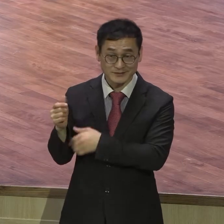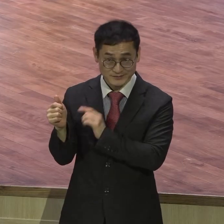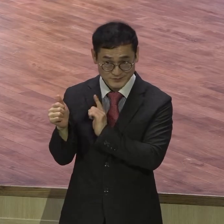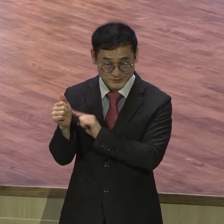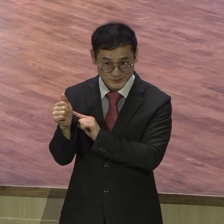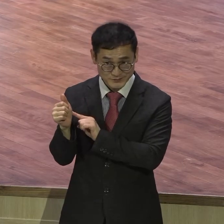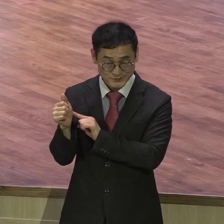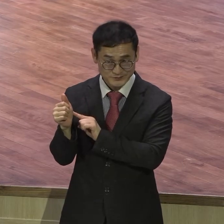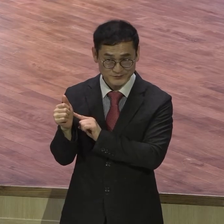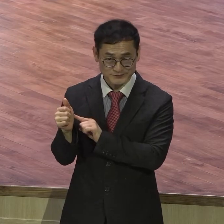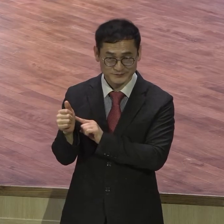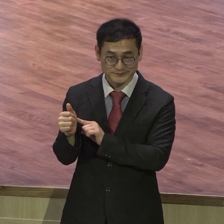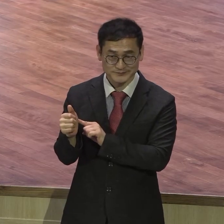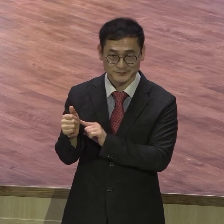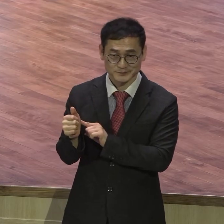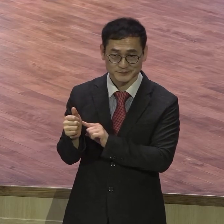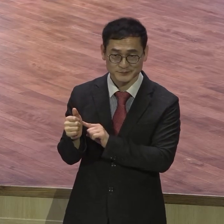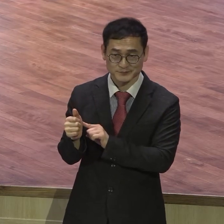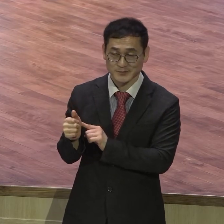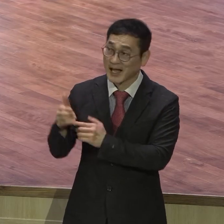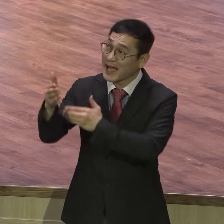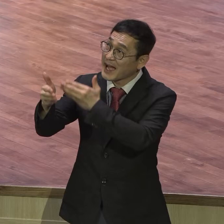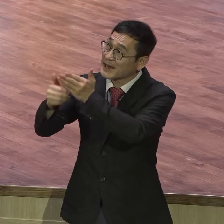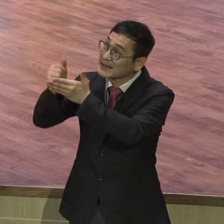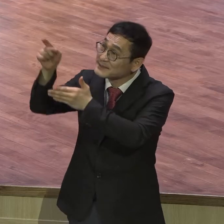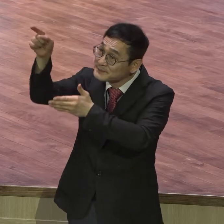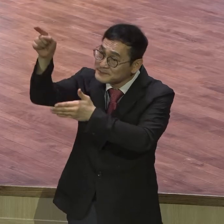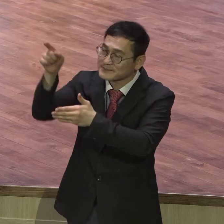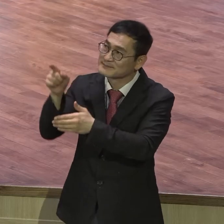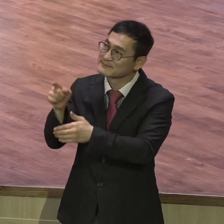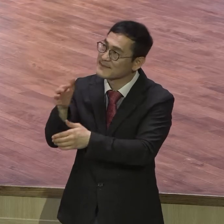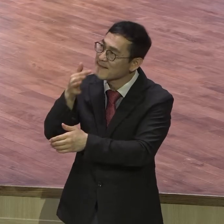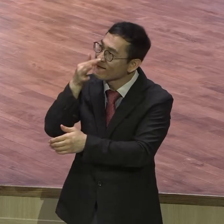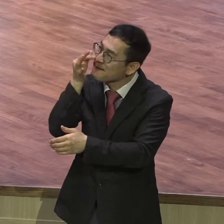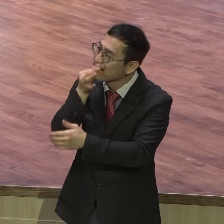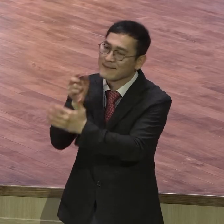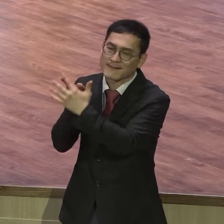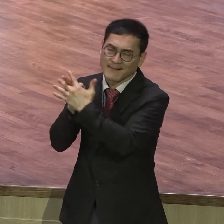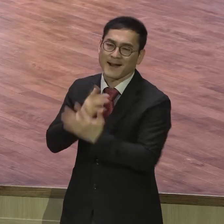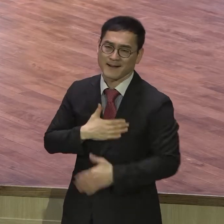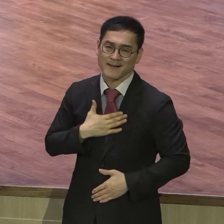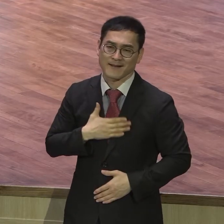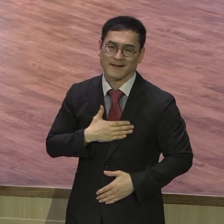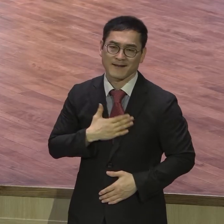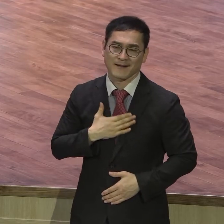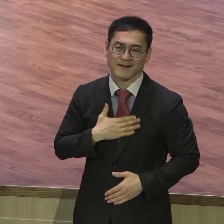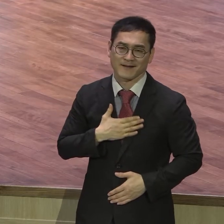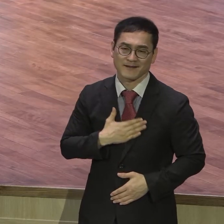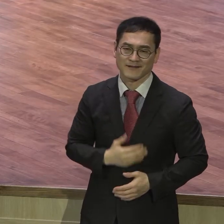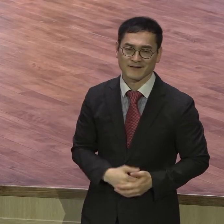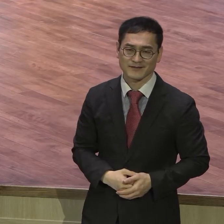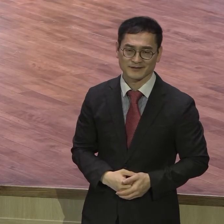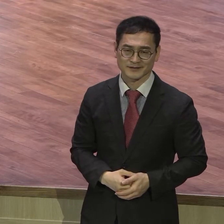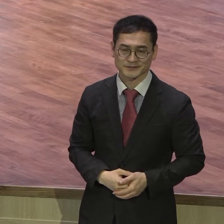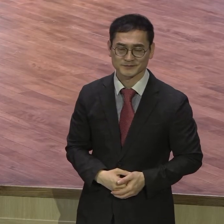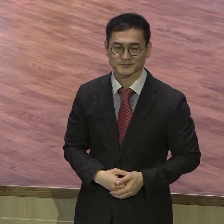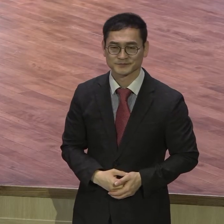어떤 분이신지 따위시 정확하게 체험을 그렇게 하고 있었습니다 그렇기 때문에